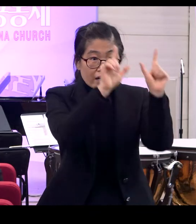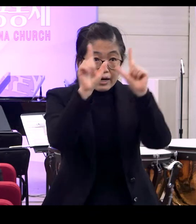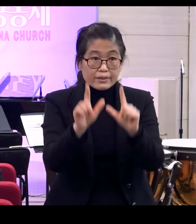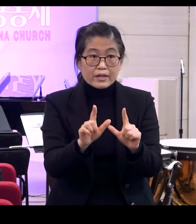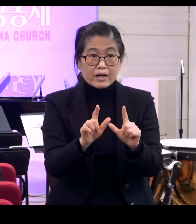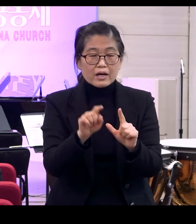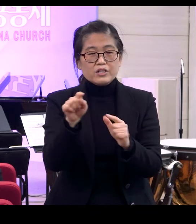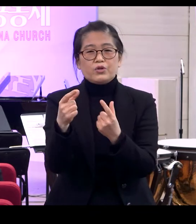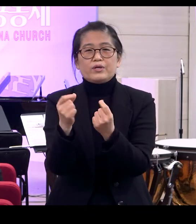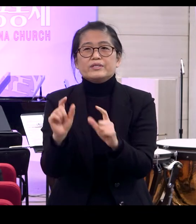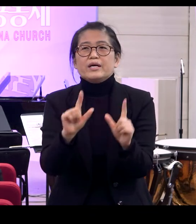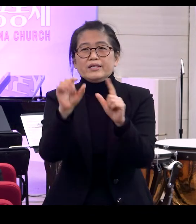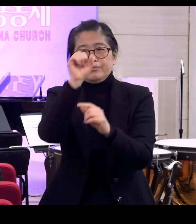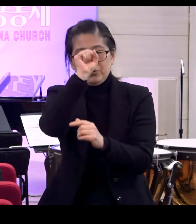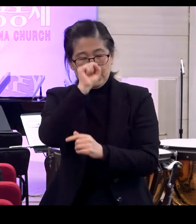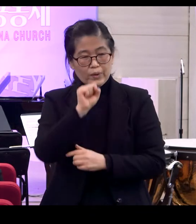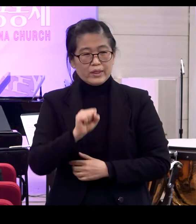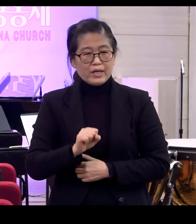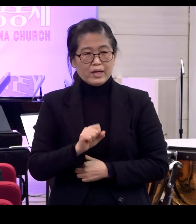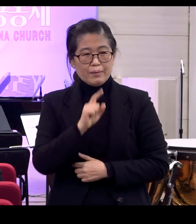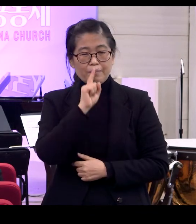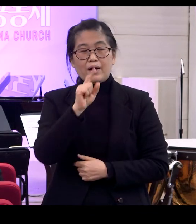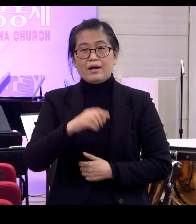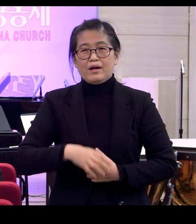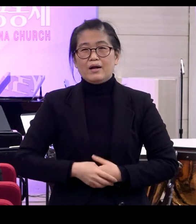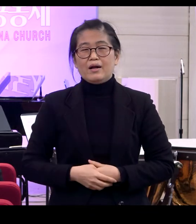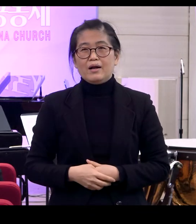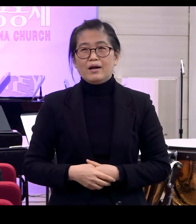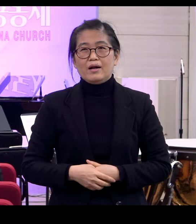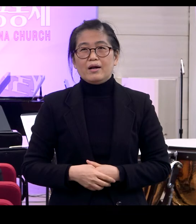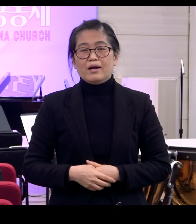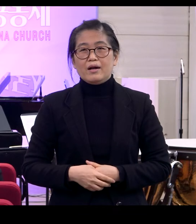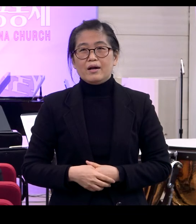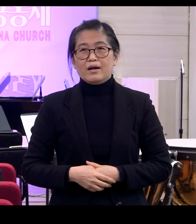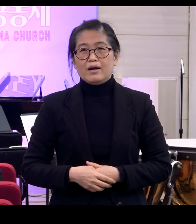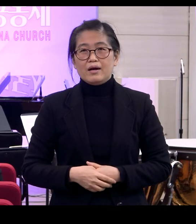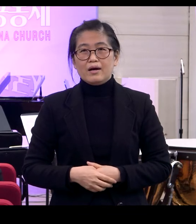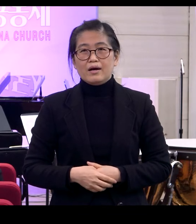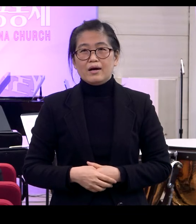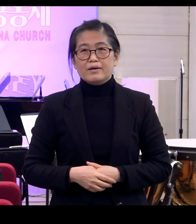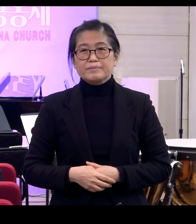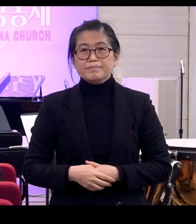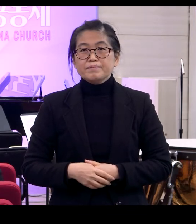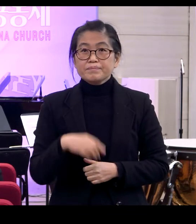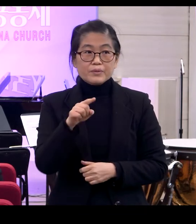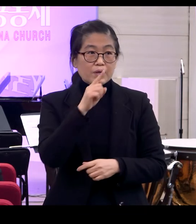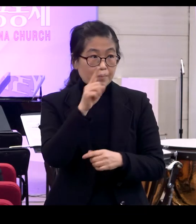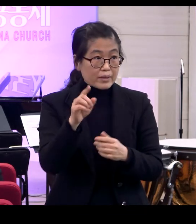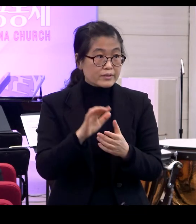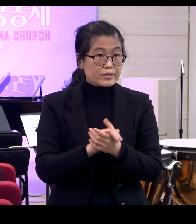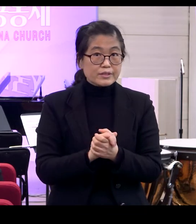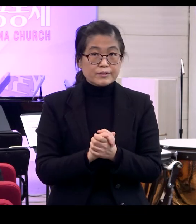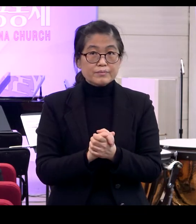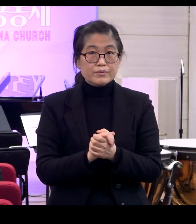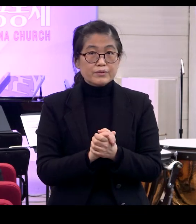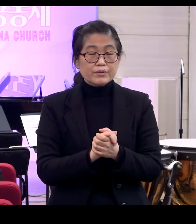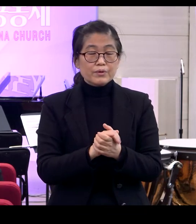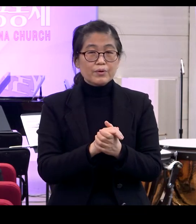이렇게 살았으면 좋겠다고 그렇게 말씀하신 거니까 자 그런데 이 말씀에는요 굉장히